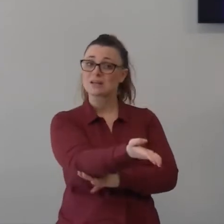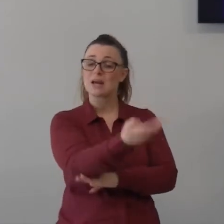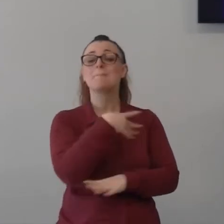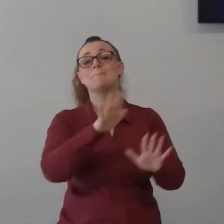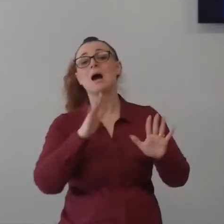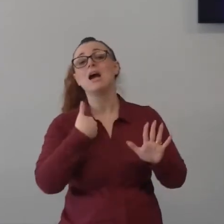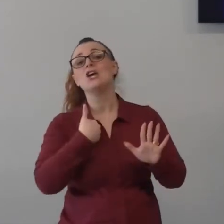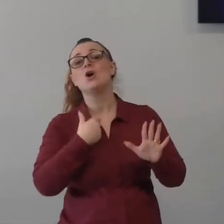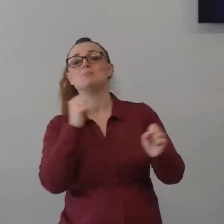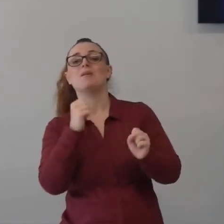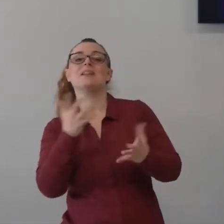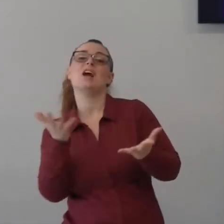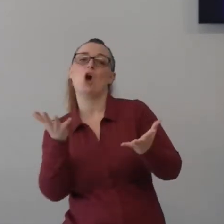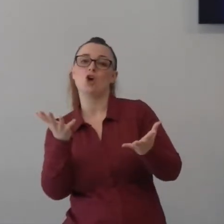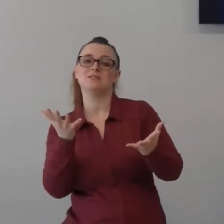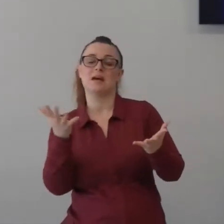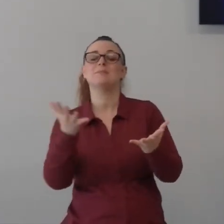ammazza con lui per me